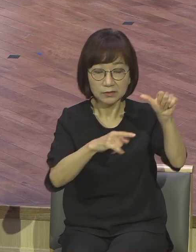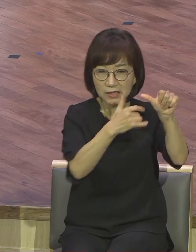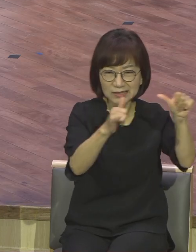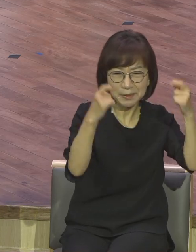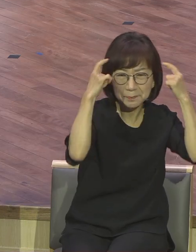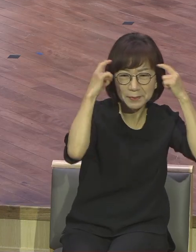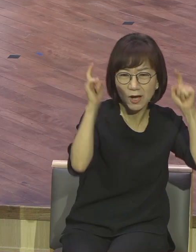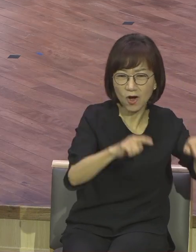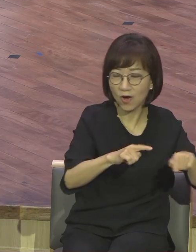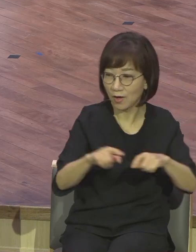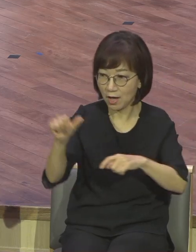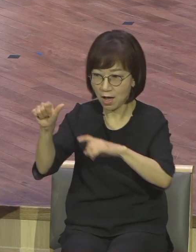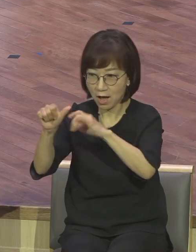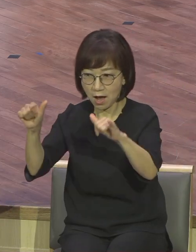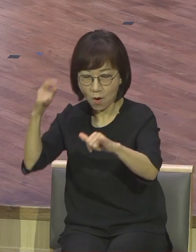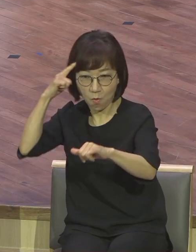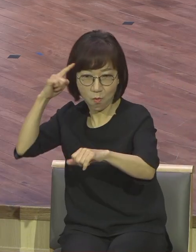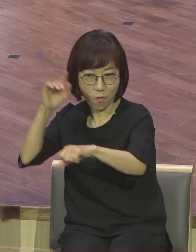다섯은 설기 있는 자라